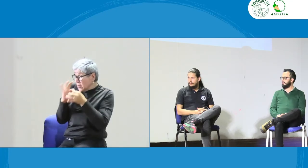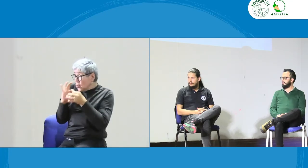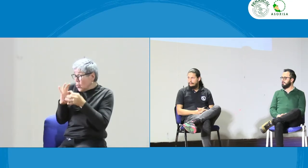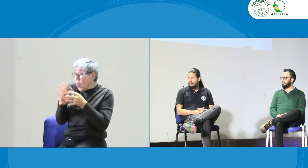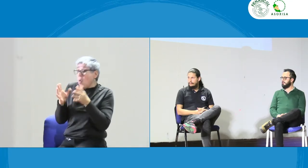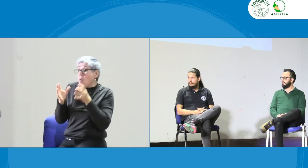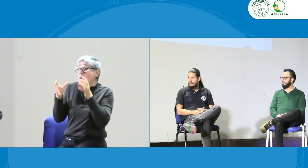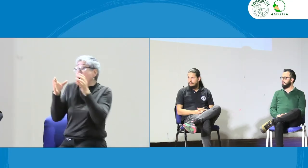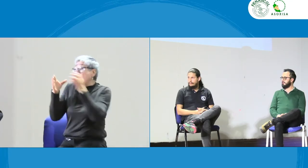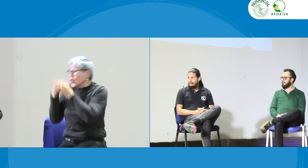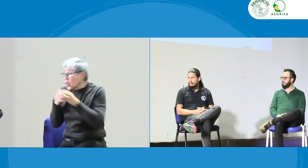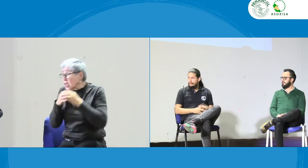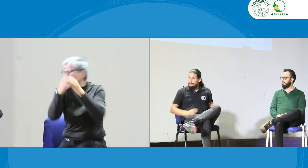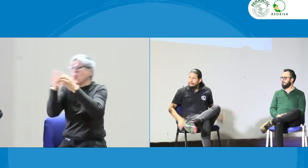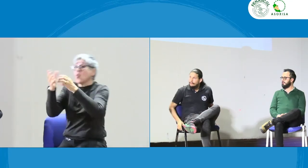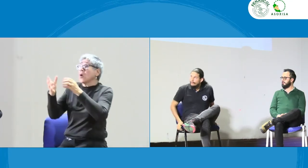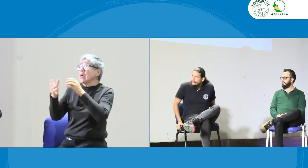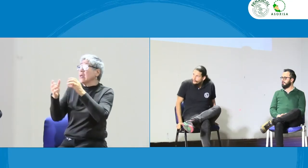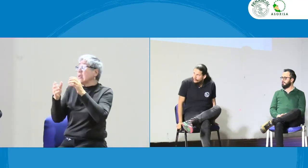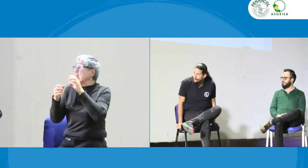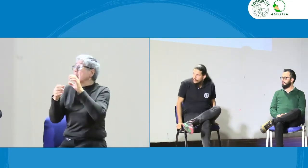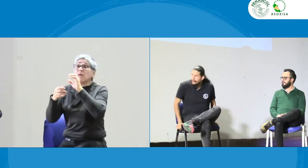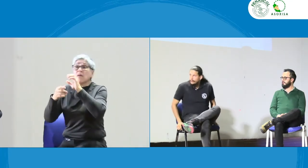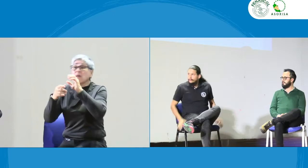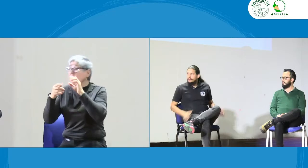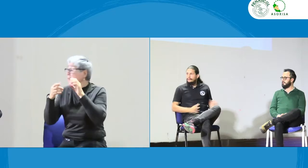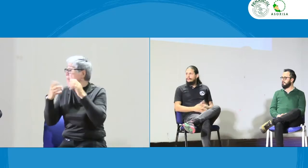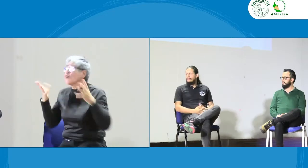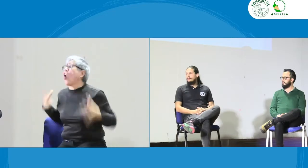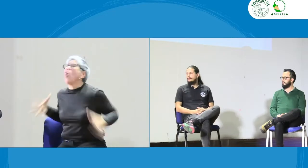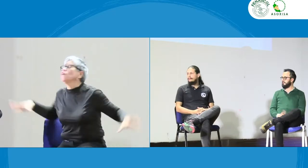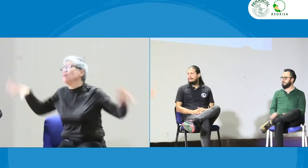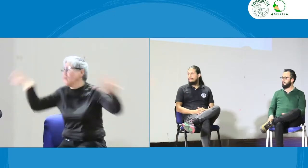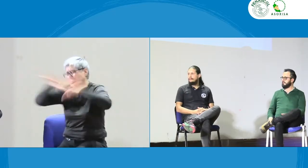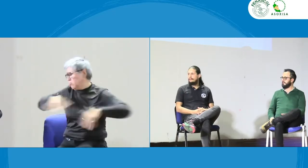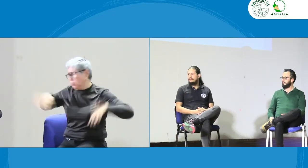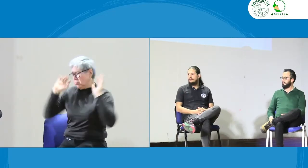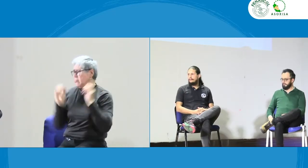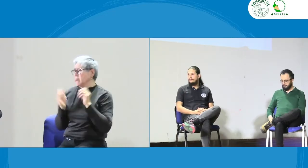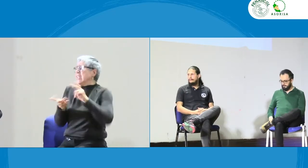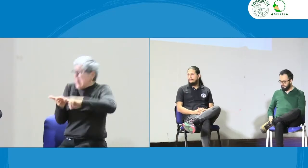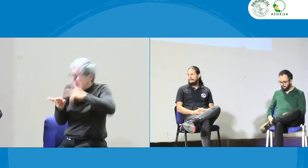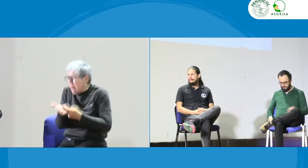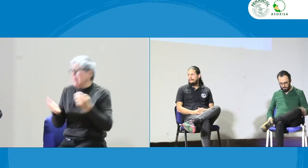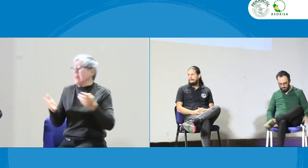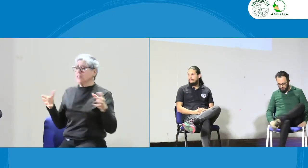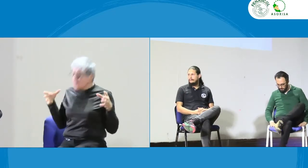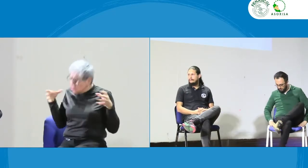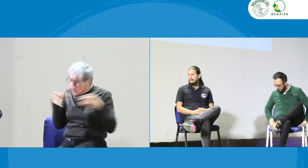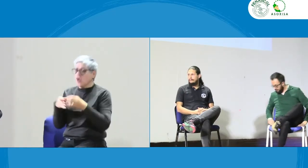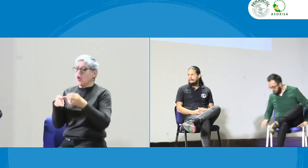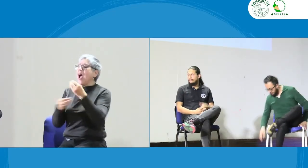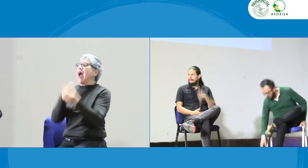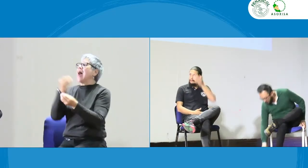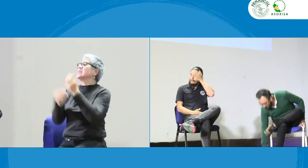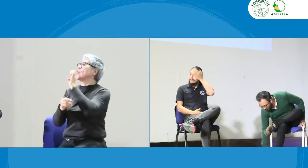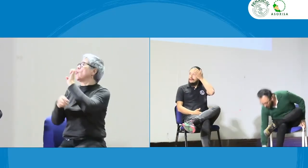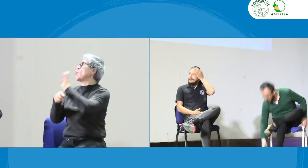se pueda pensar en llegar esta queja ¿cierto? creo que es importante que todos los actores